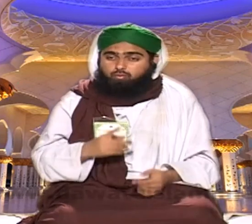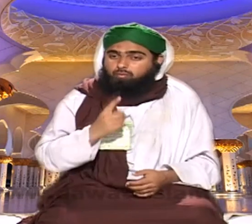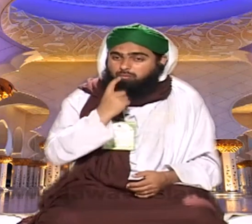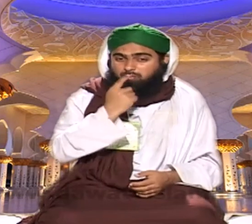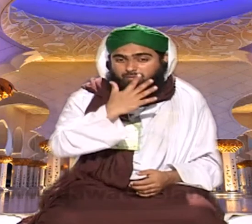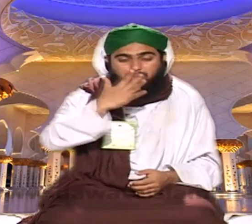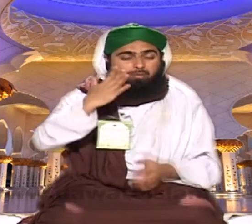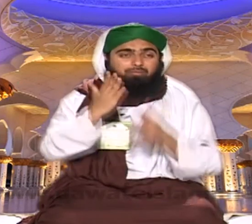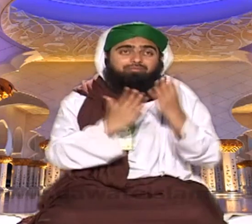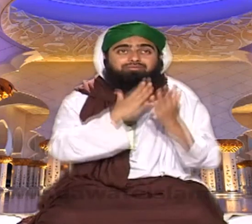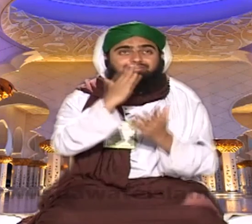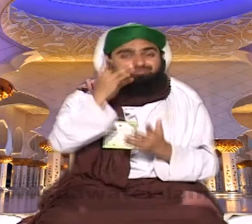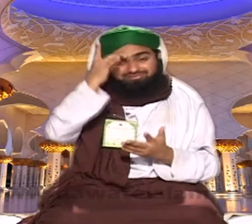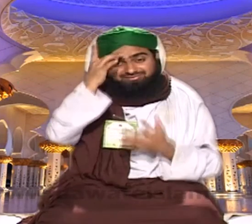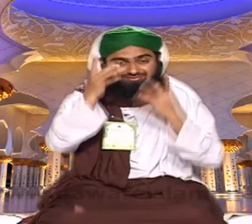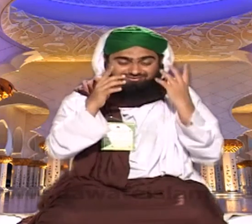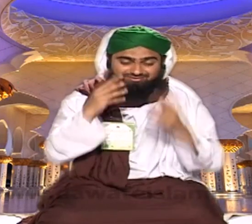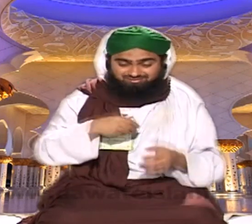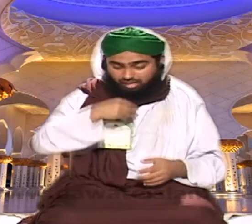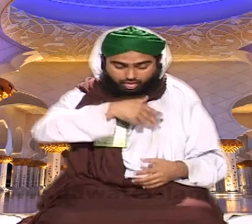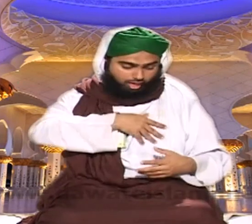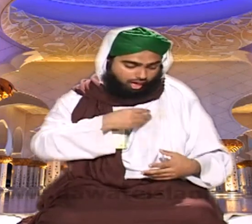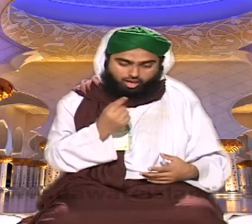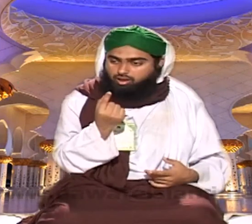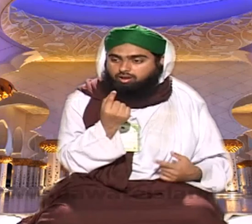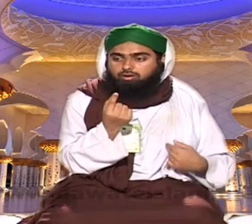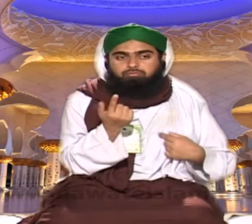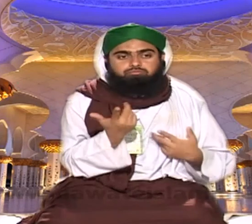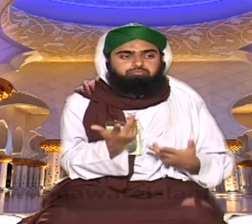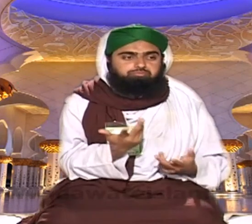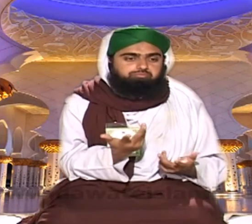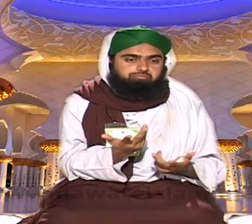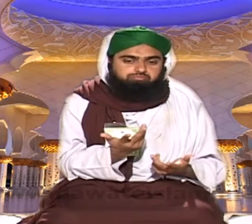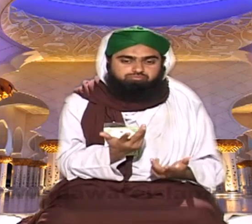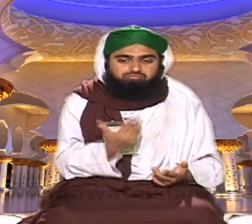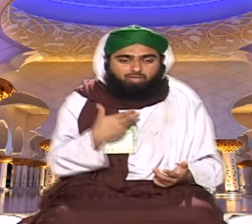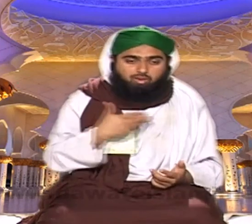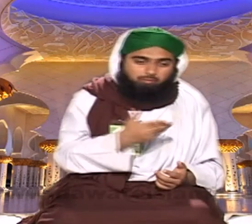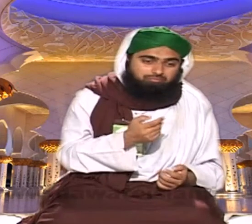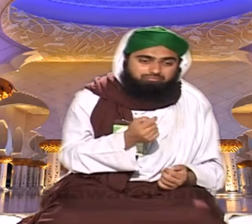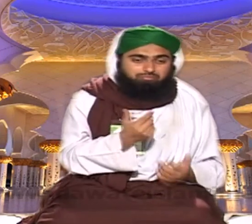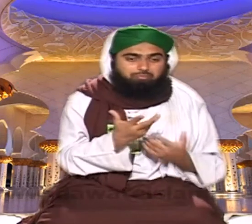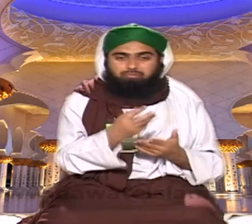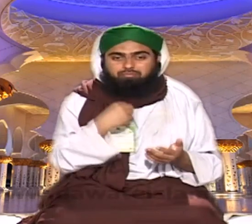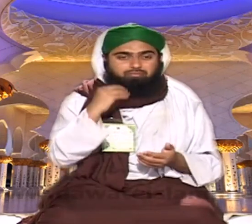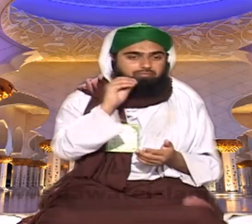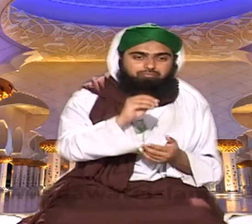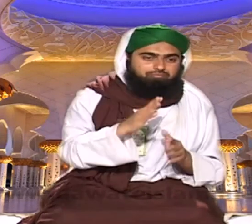چمک جاتی اجتماع میں بیٹے بیٹے آپ لوگوں کو تو دھویں اٹھریں خوشبوں سے دماغ تر ہو رہے ہیں جیب میں ہاتھ ڈالا تو صرف ایک ہی